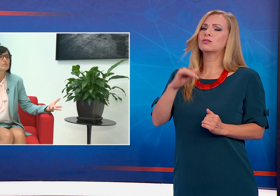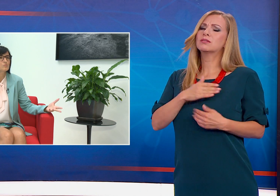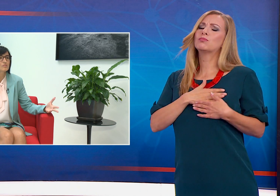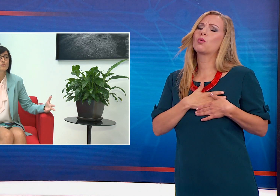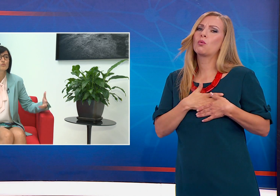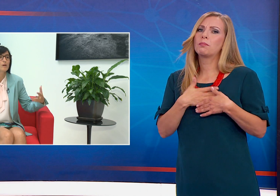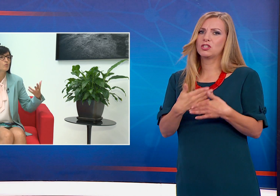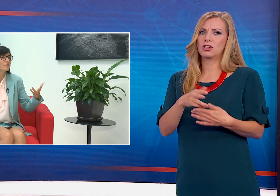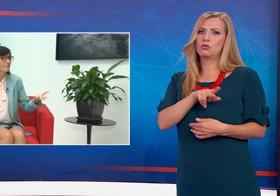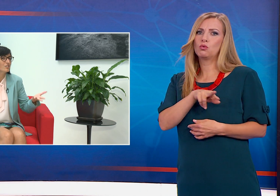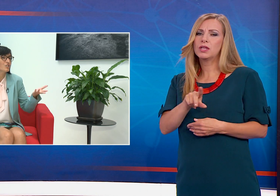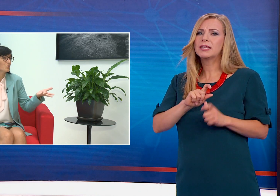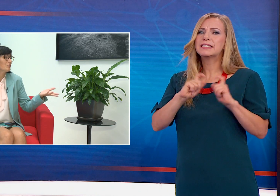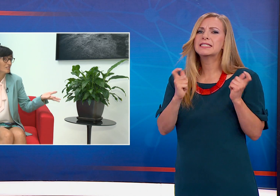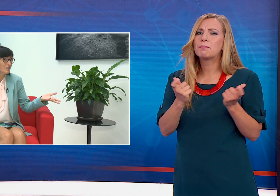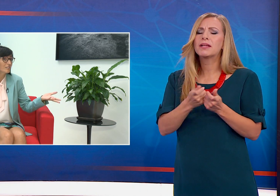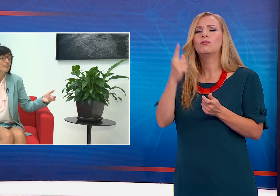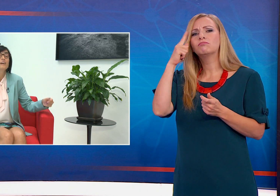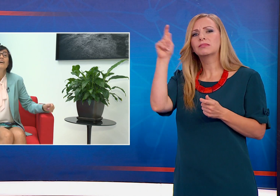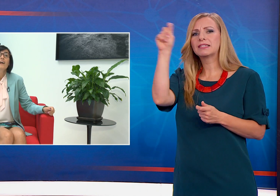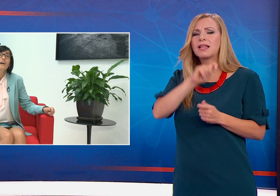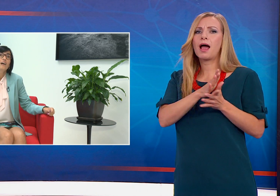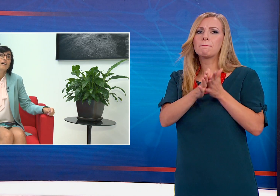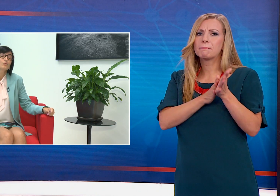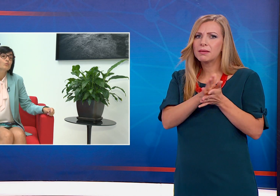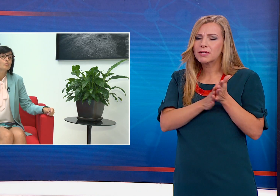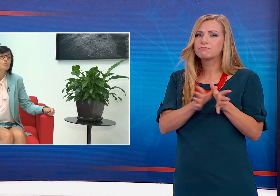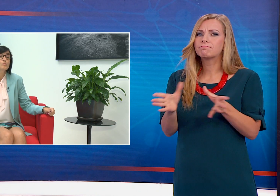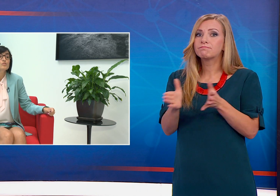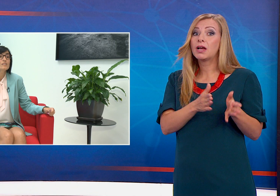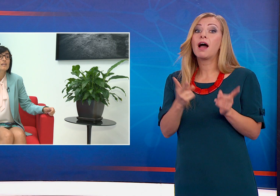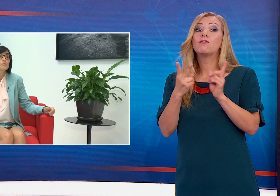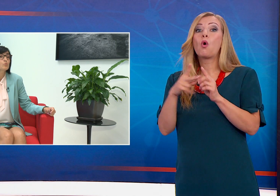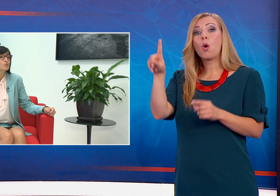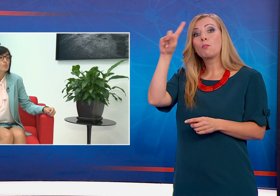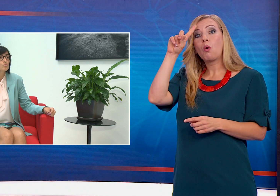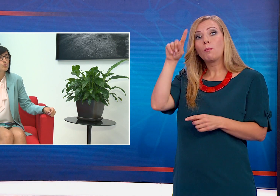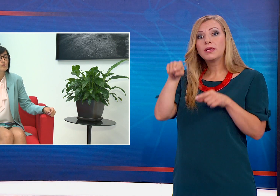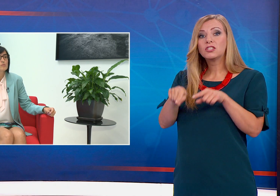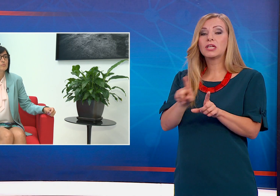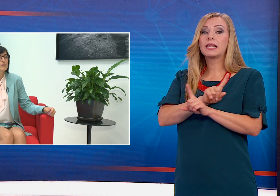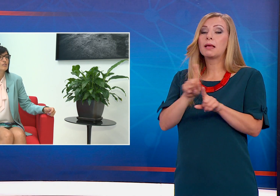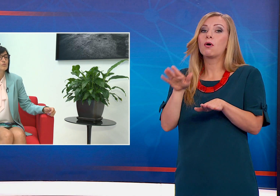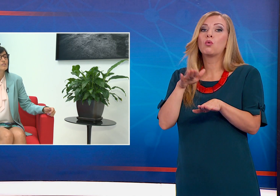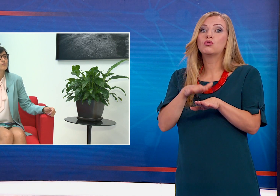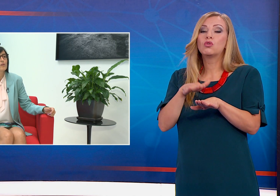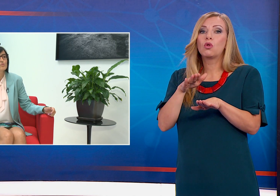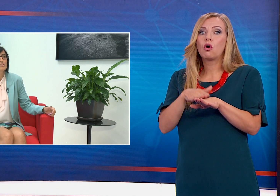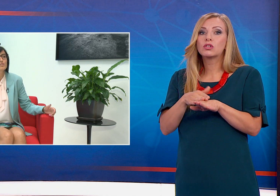разбират и отмалко владее жестовия език. Другото момиче не е имало изобщо достъп, преди да отиде в това училище,